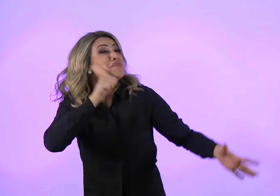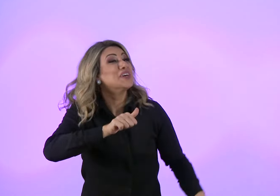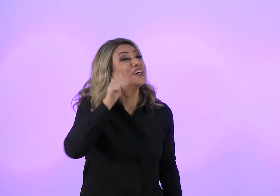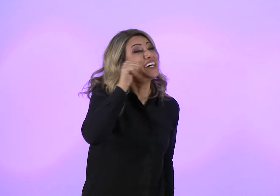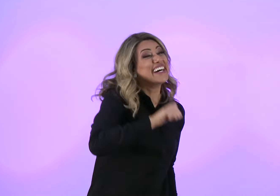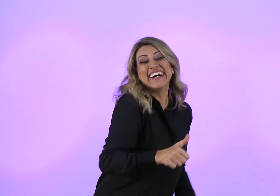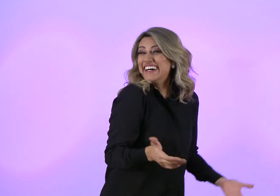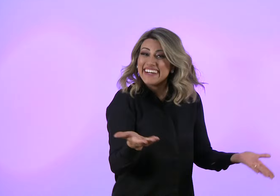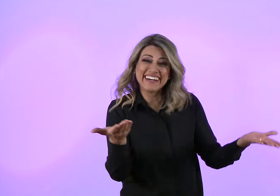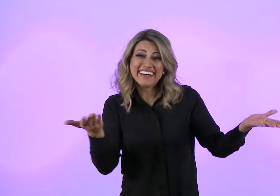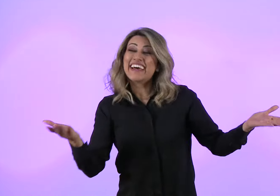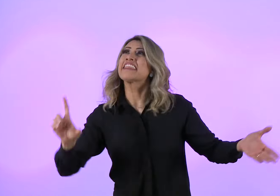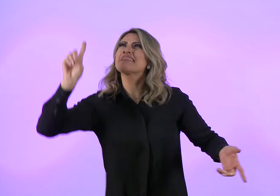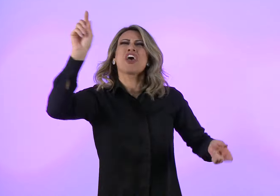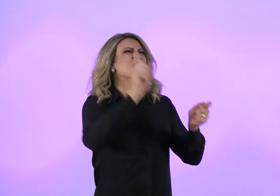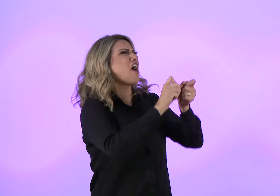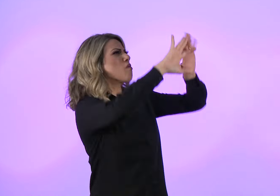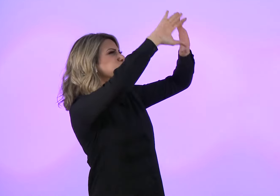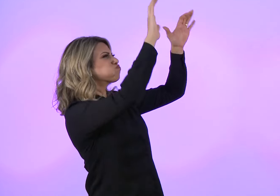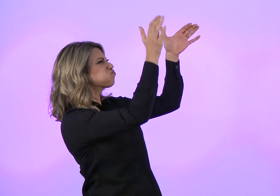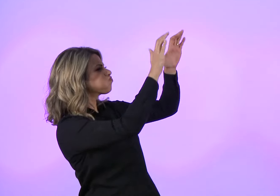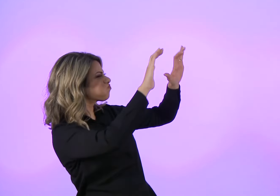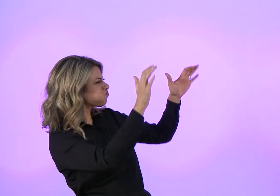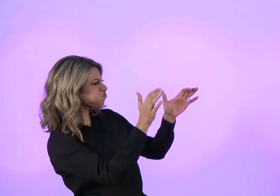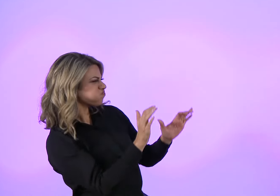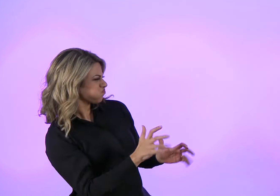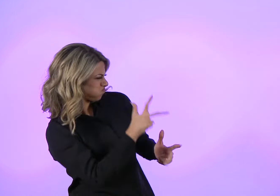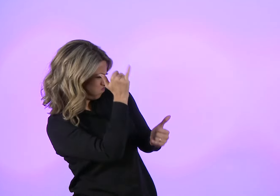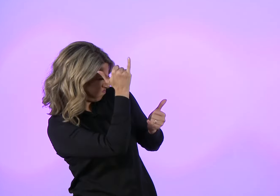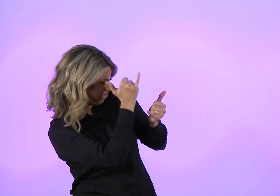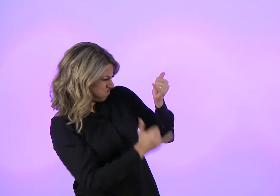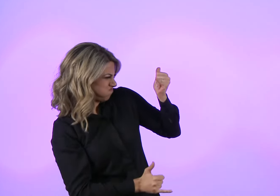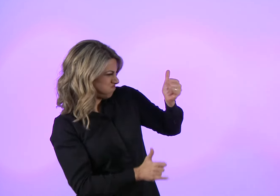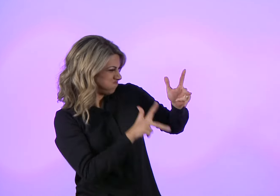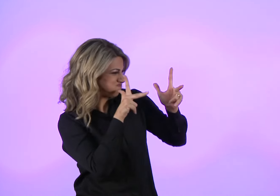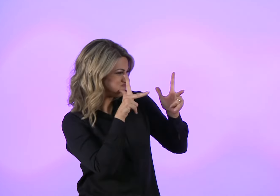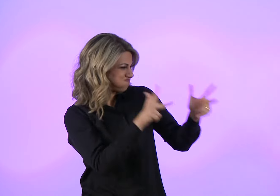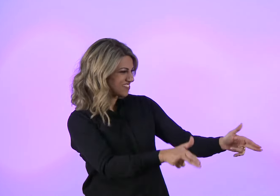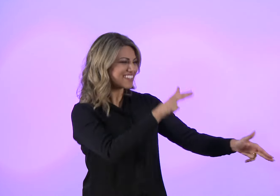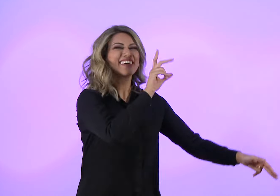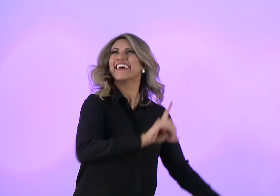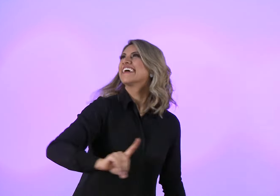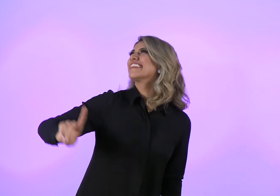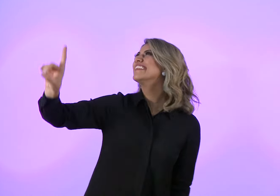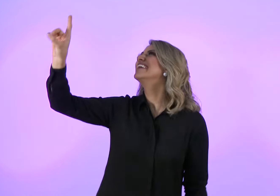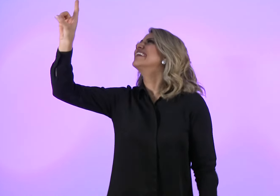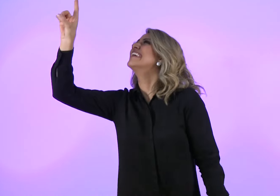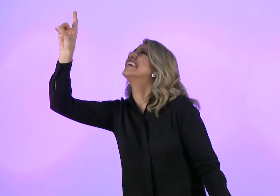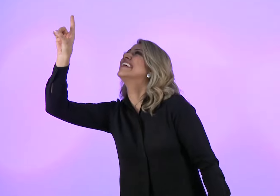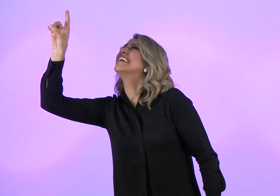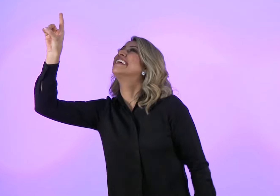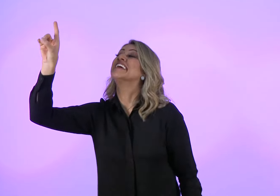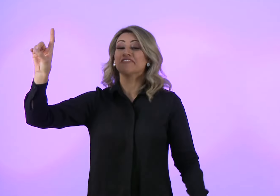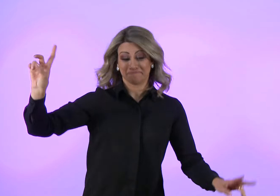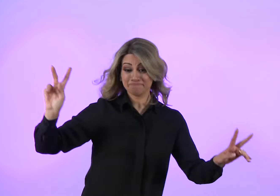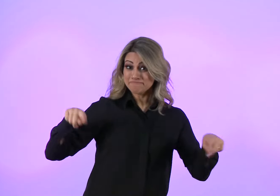Sou sua imagem e semelhança Sou